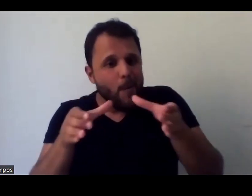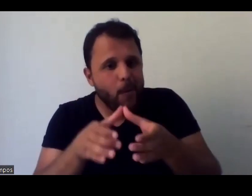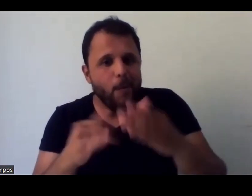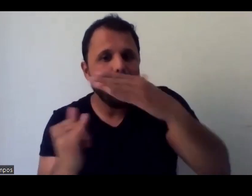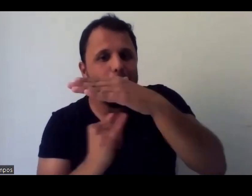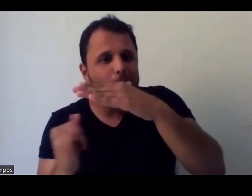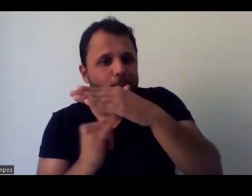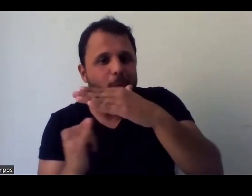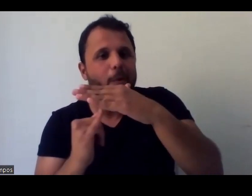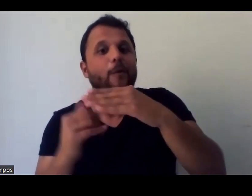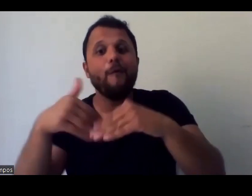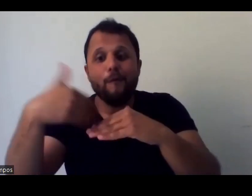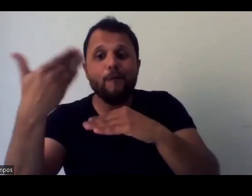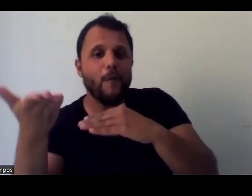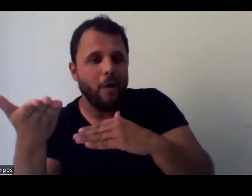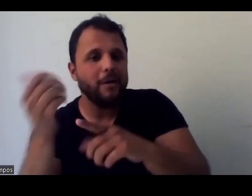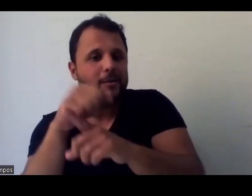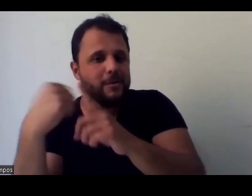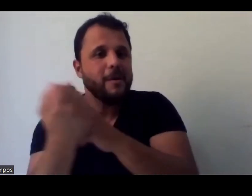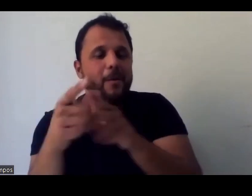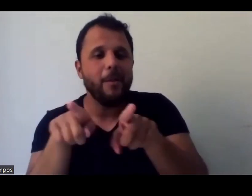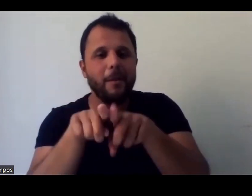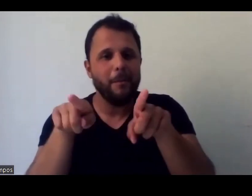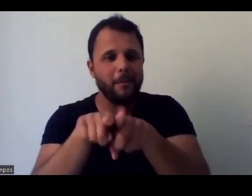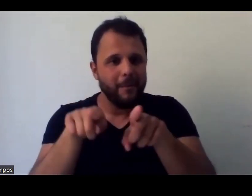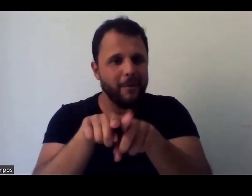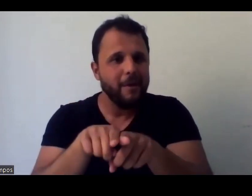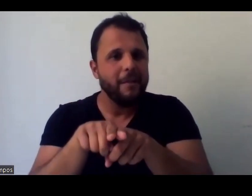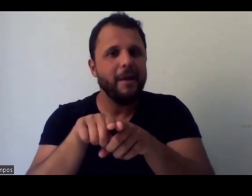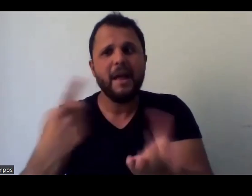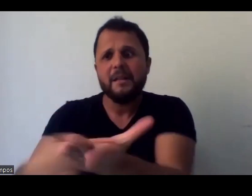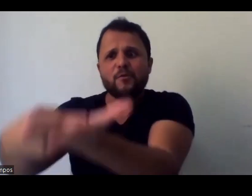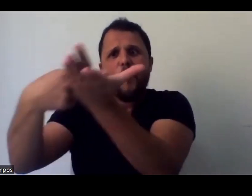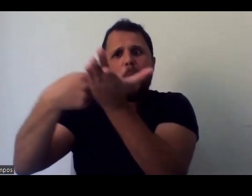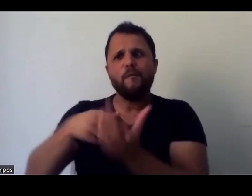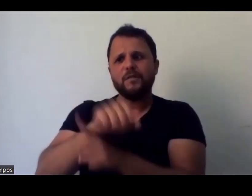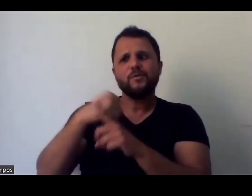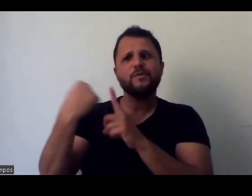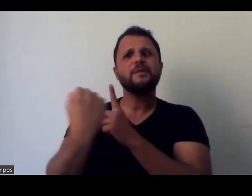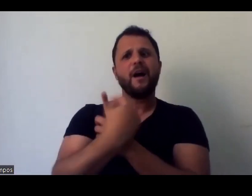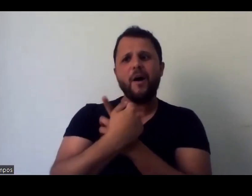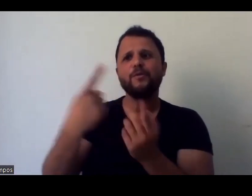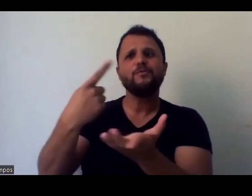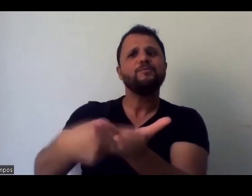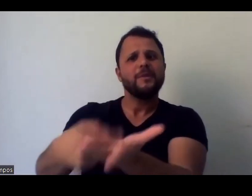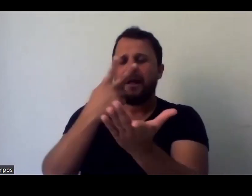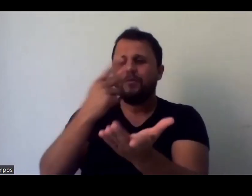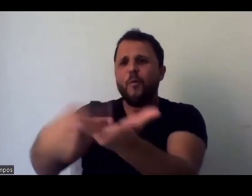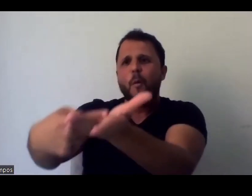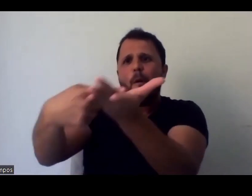também, né, essa atitude, essa convocação geral para uma mudança de atitude também, né, eu